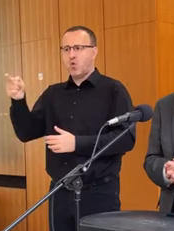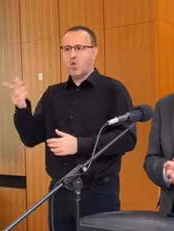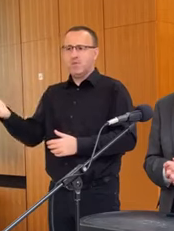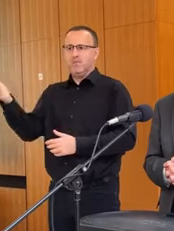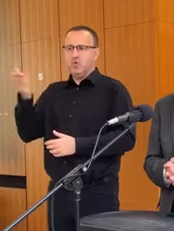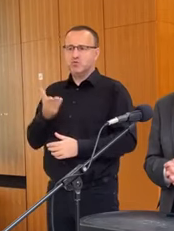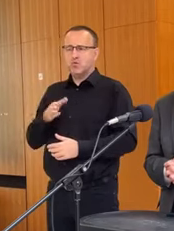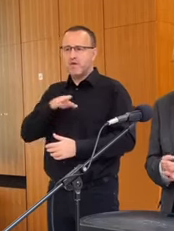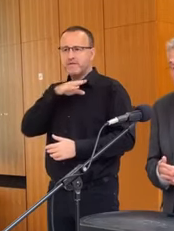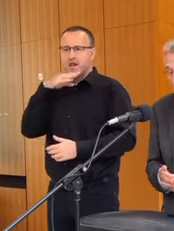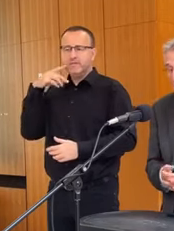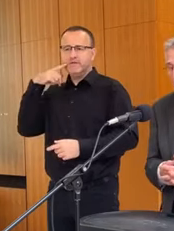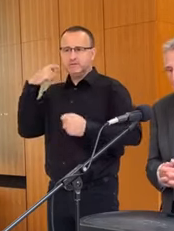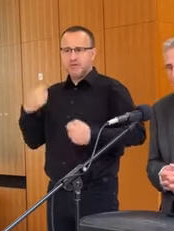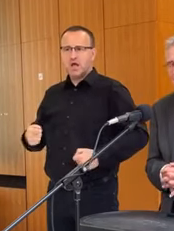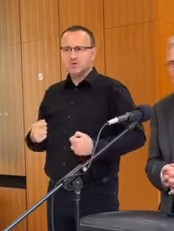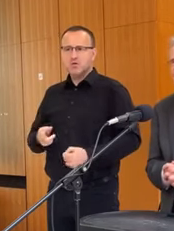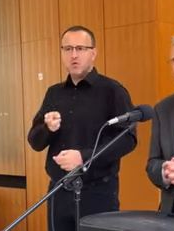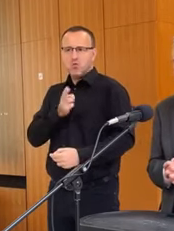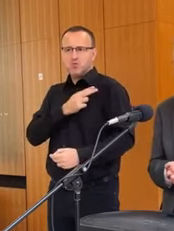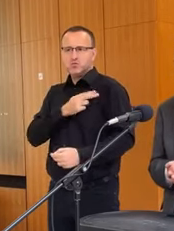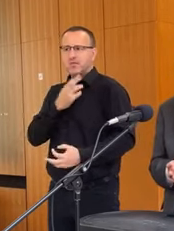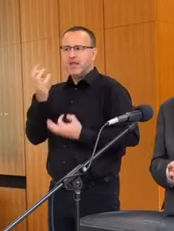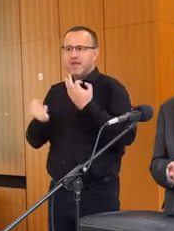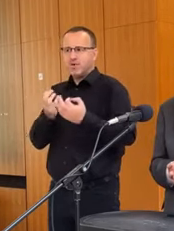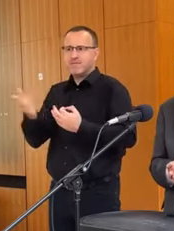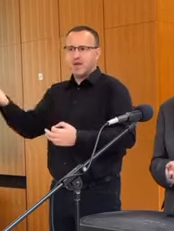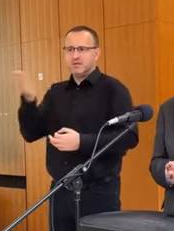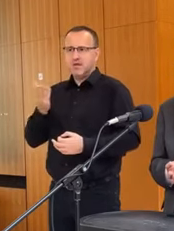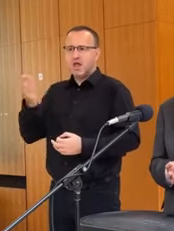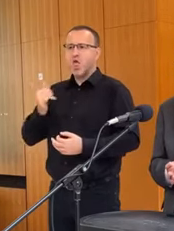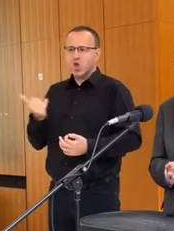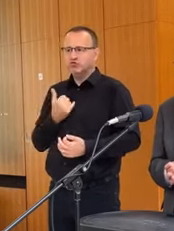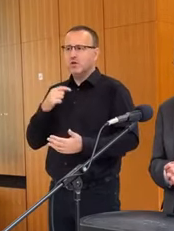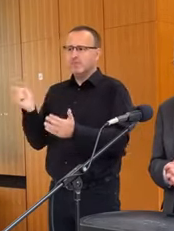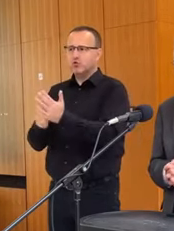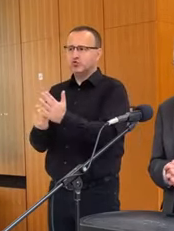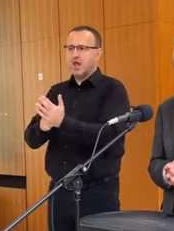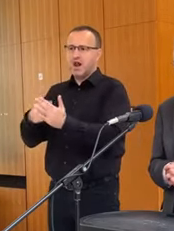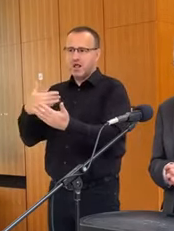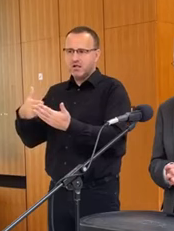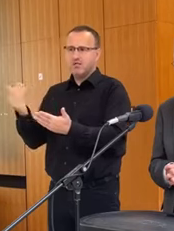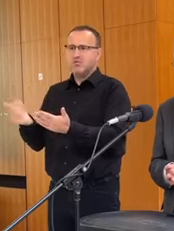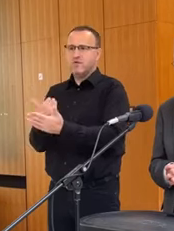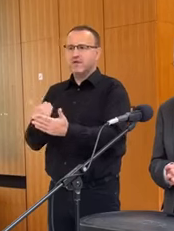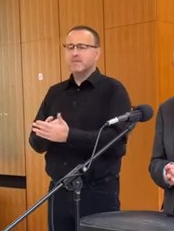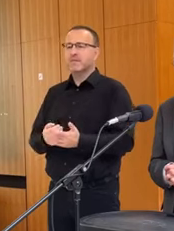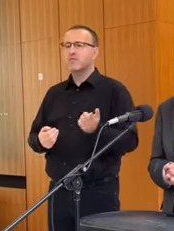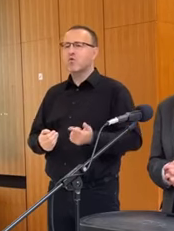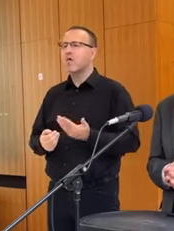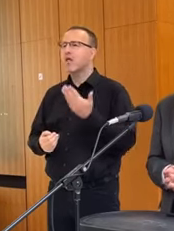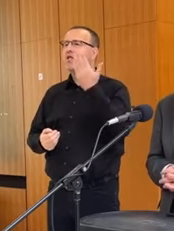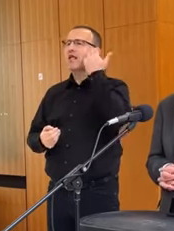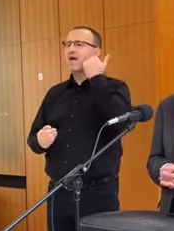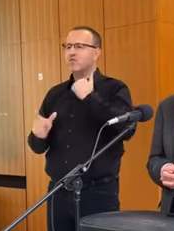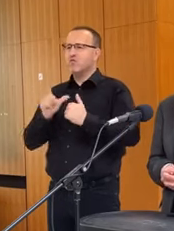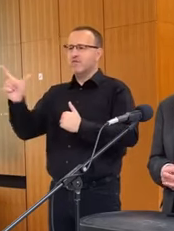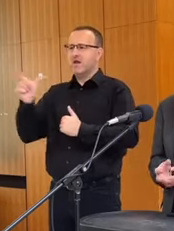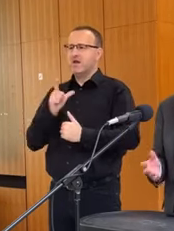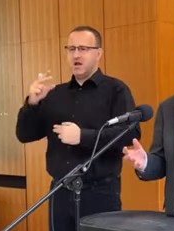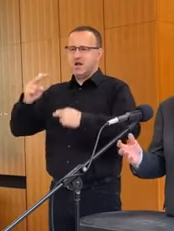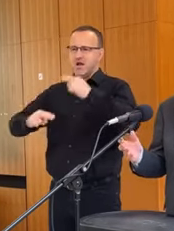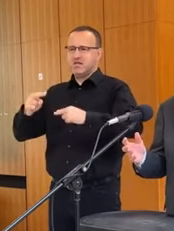niekoľko veľmi cenných informácií a ešte som ho požiadal aj o ďalšie. A vy ste sa po ďalosti aj v spolstvom, ktoré je všetko úplne? Áno.